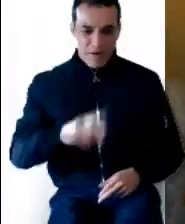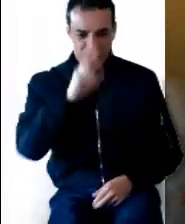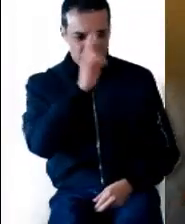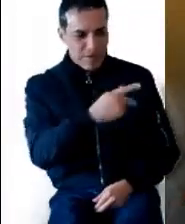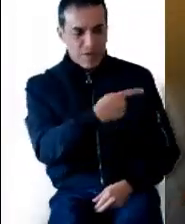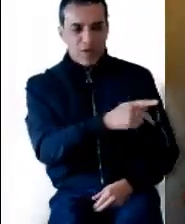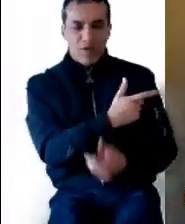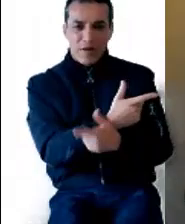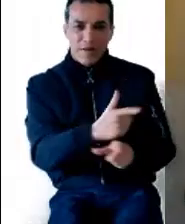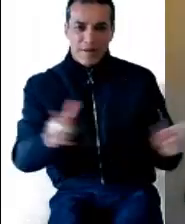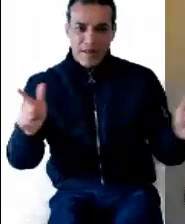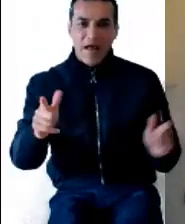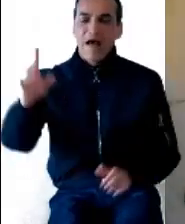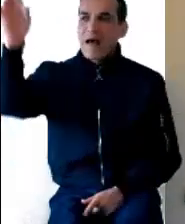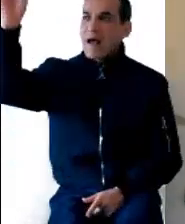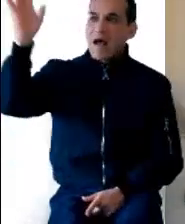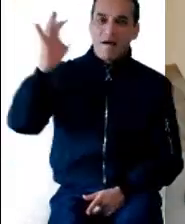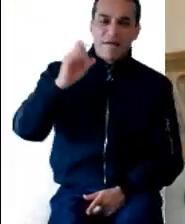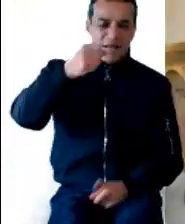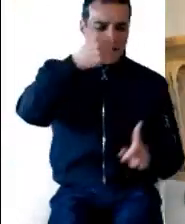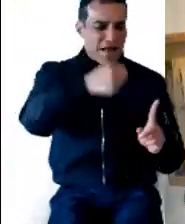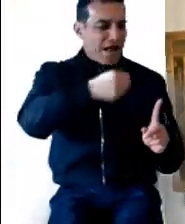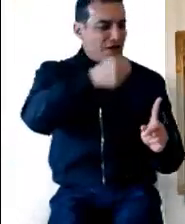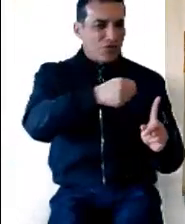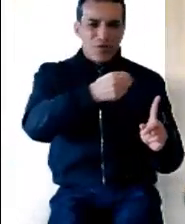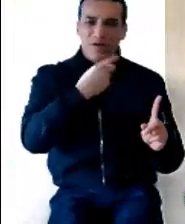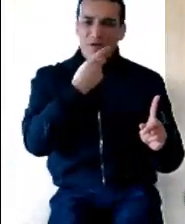Ya el saludo de Gabriel está cargado de contenido.